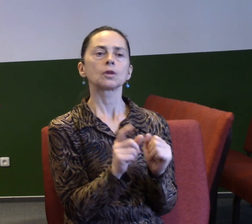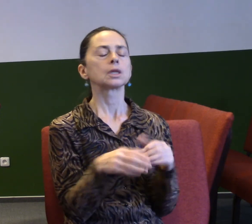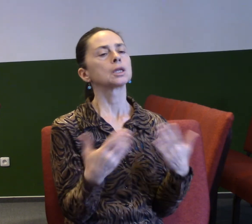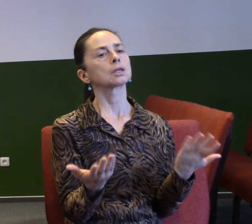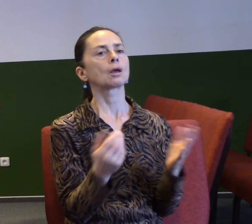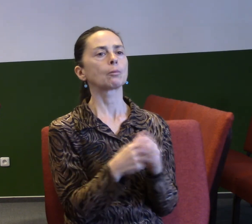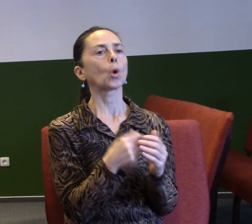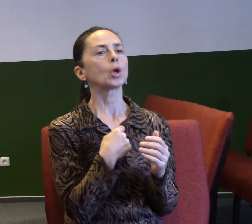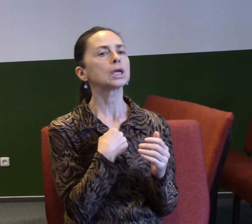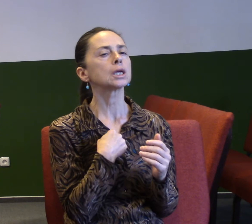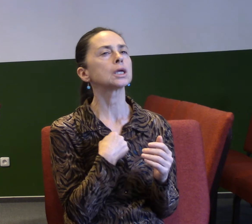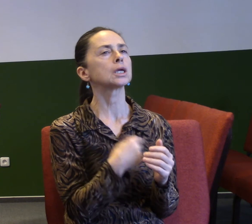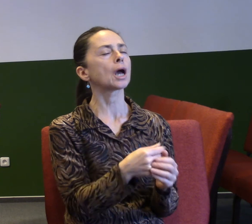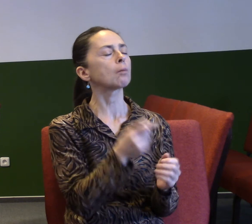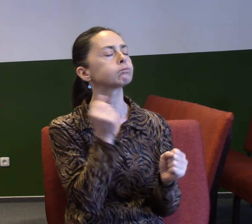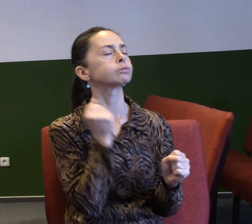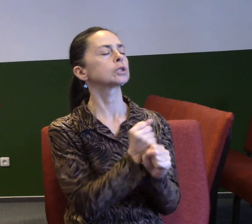zprávu o tom, co zatím je.